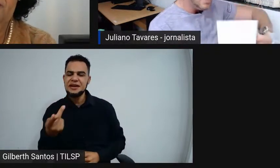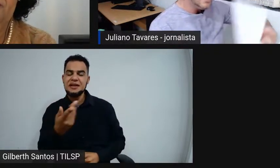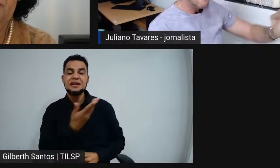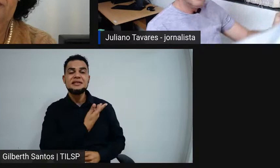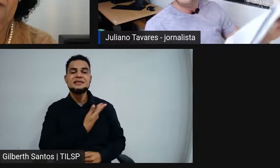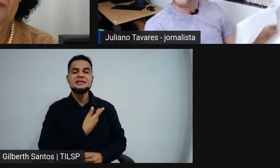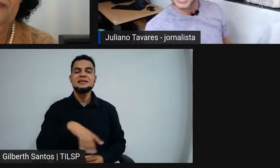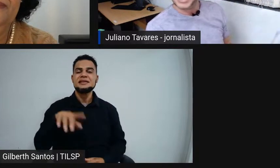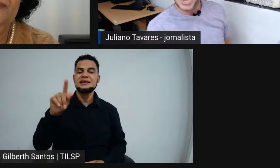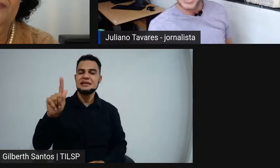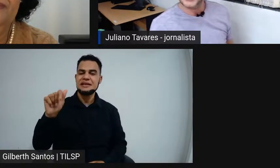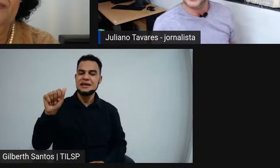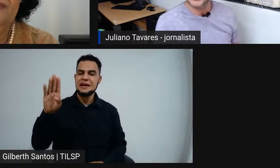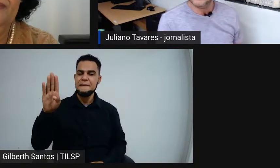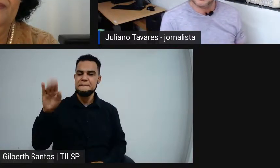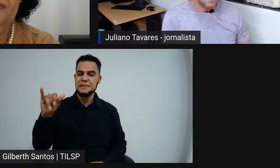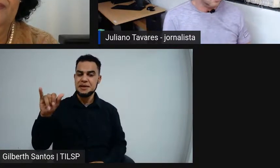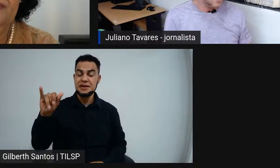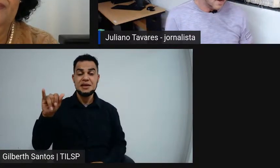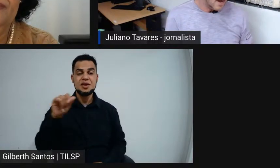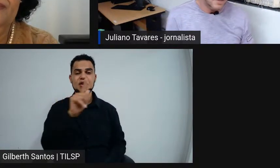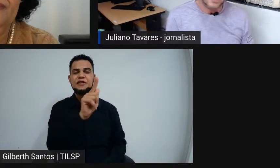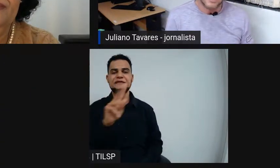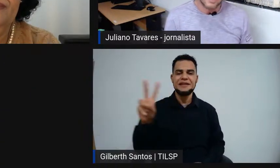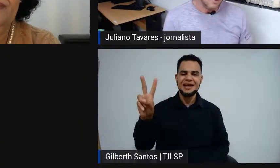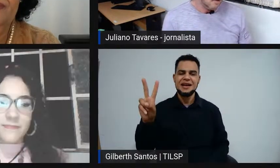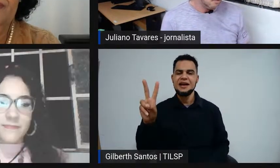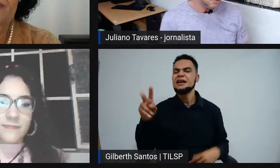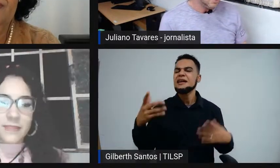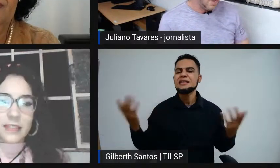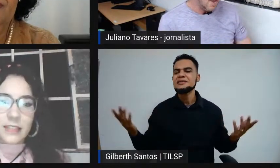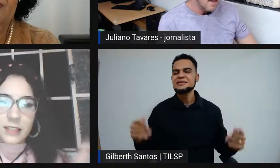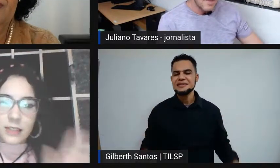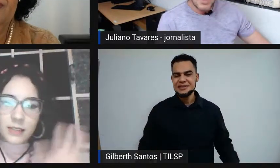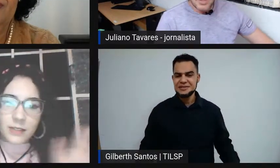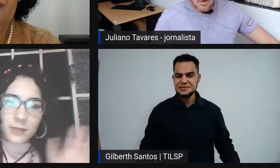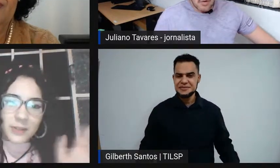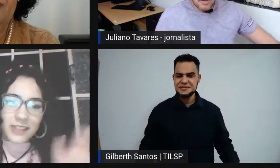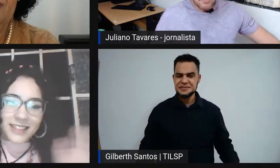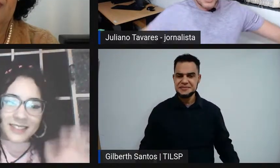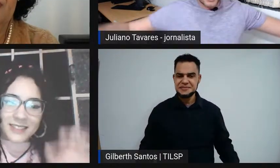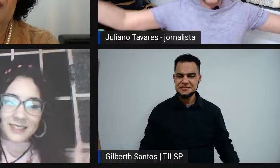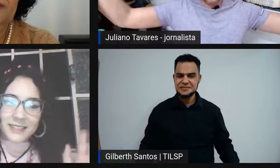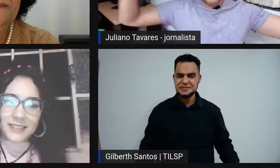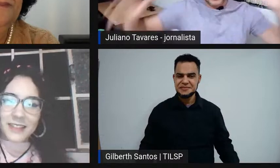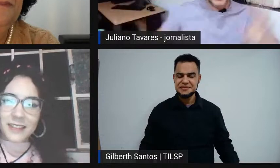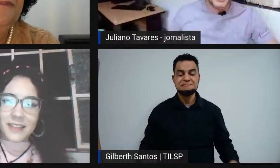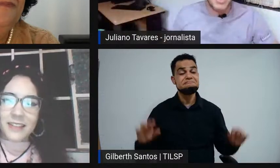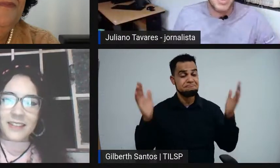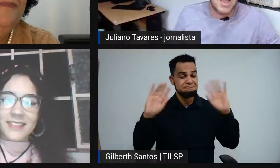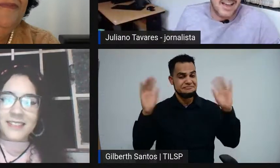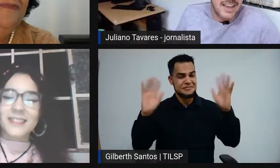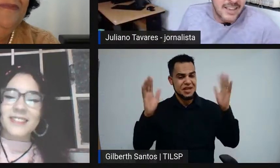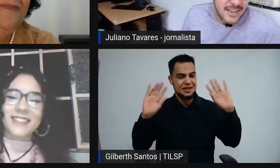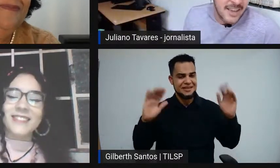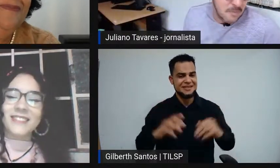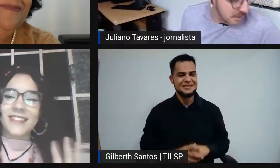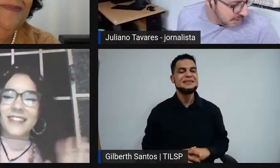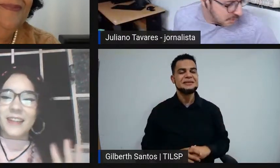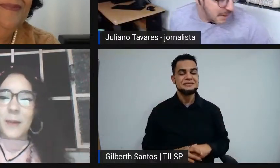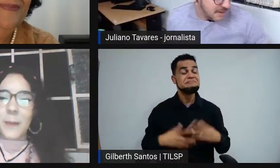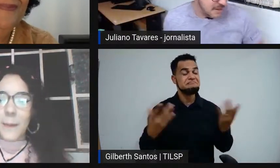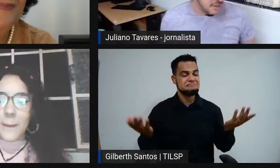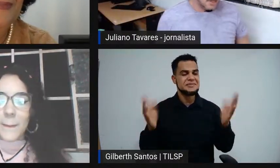Gabi? Gabi de Maladares, é isso? Cadê você, Gabi? Onde que está? Conta para a gente. Olá! Ah, aí